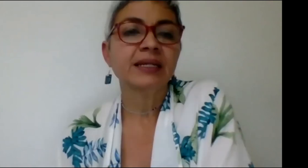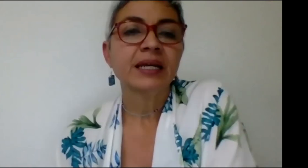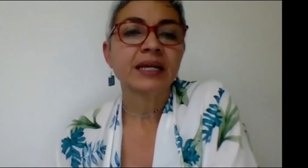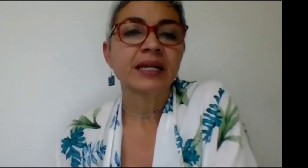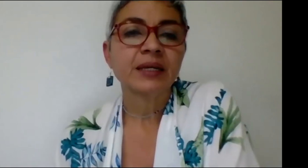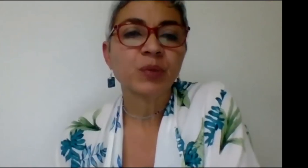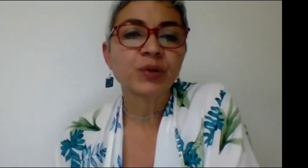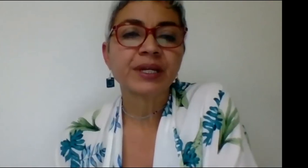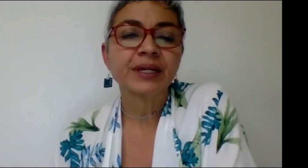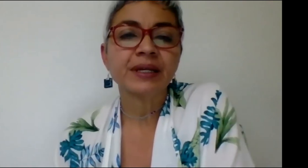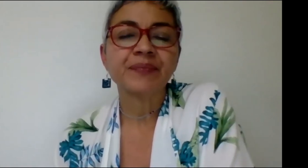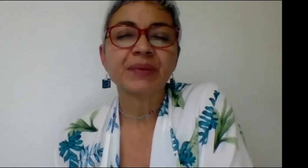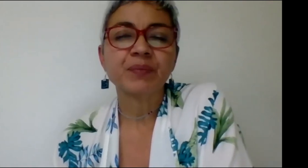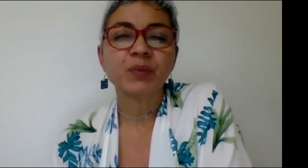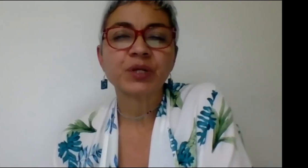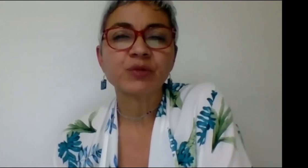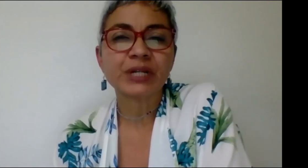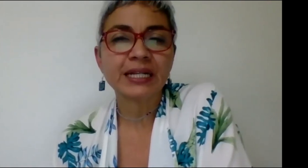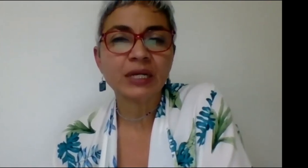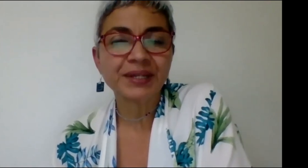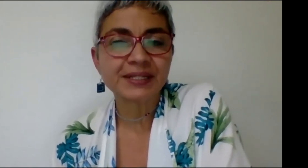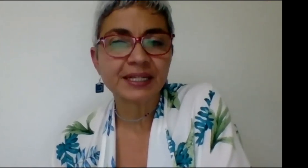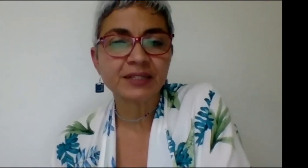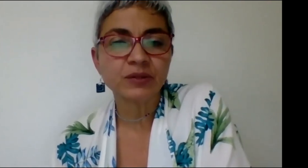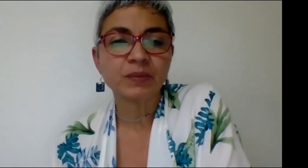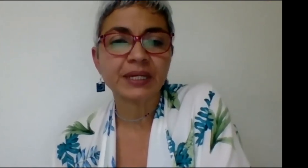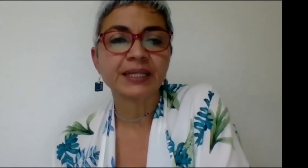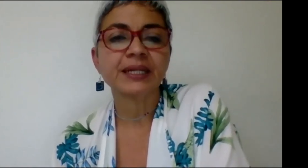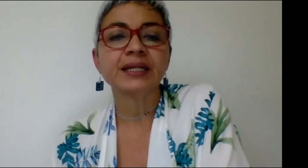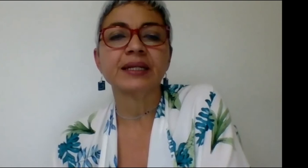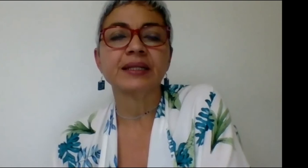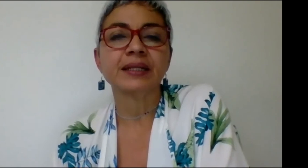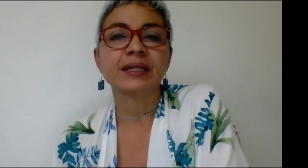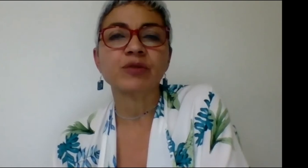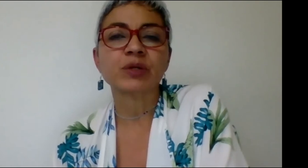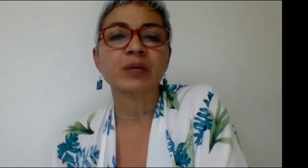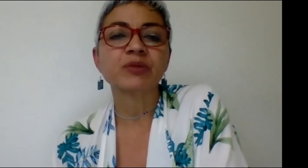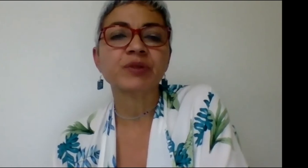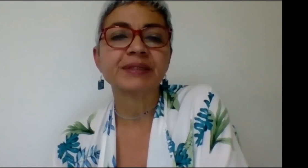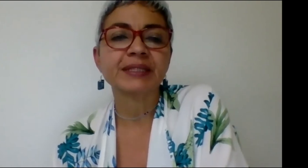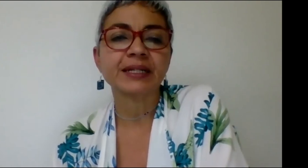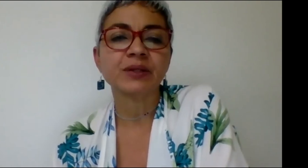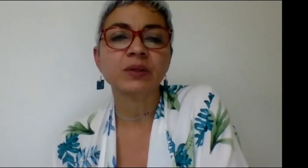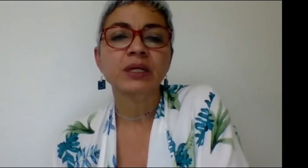porque porque usar la lengua de señas colombiana en nuestro campus universitario